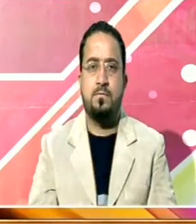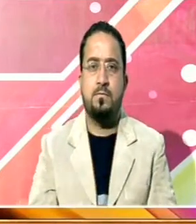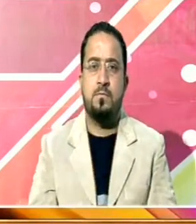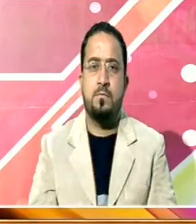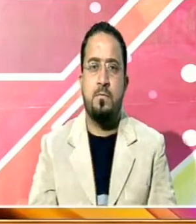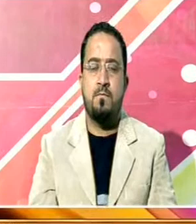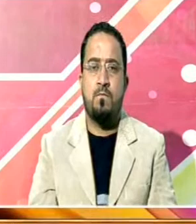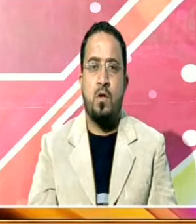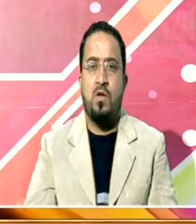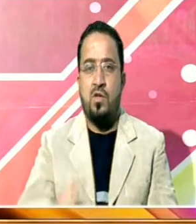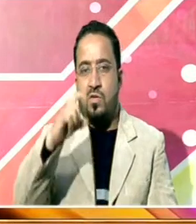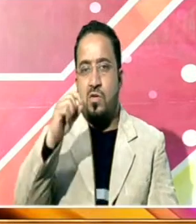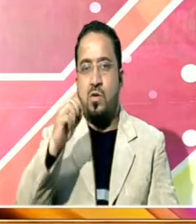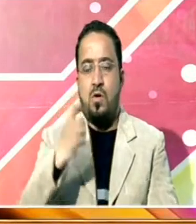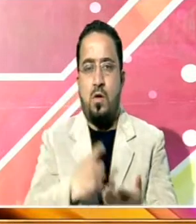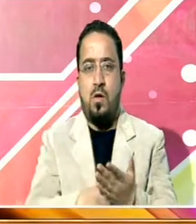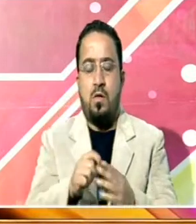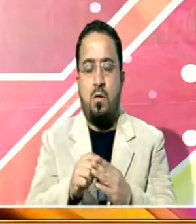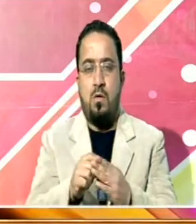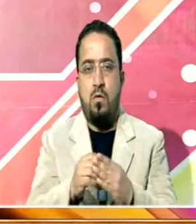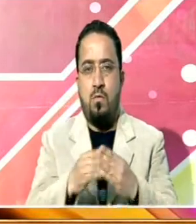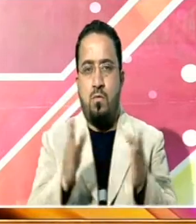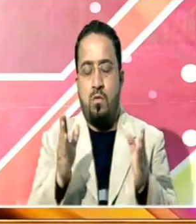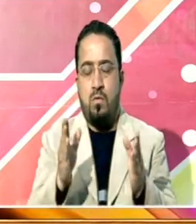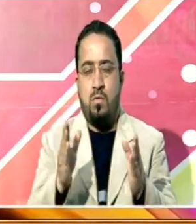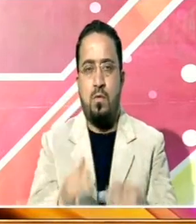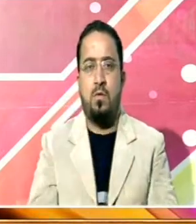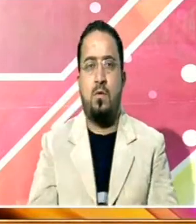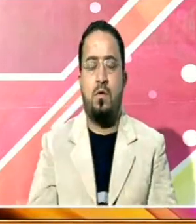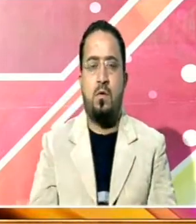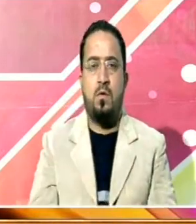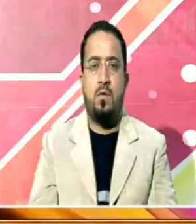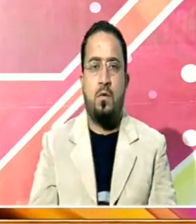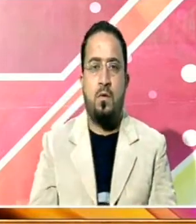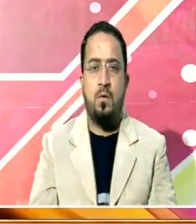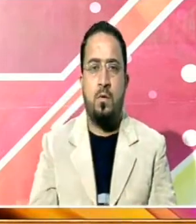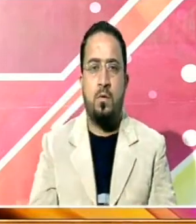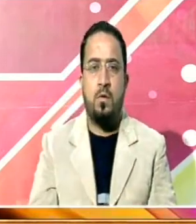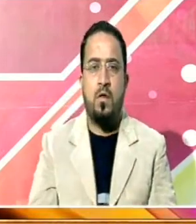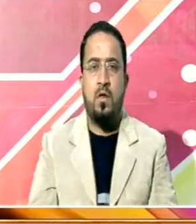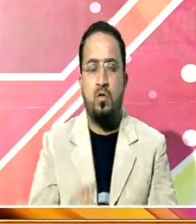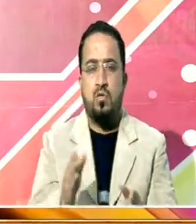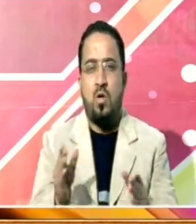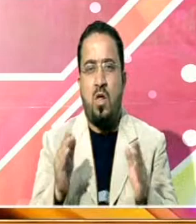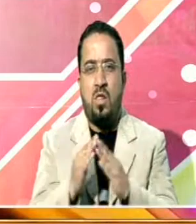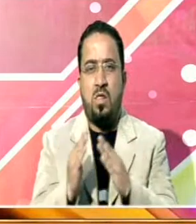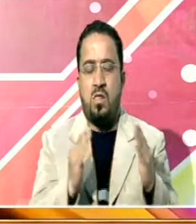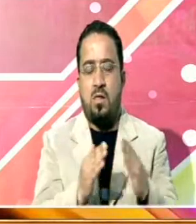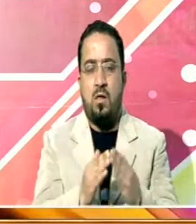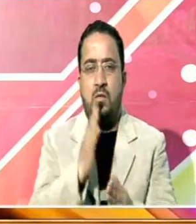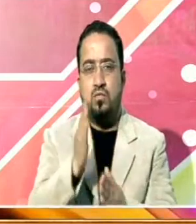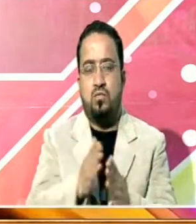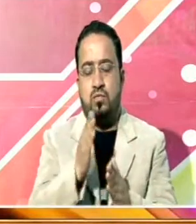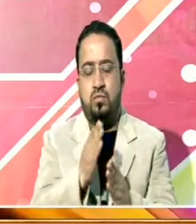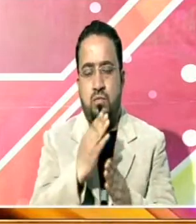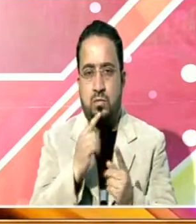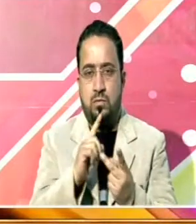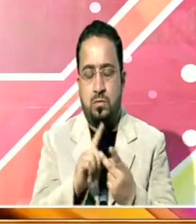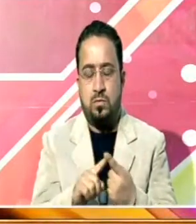کہ وہ کرفیوں کی میاد ختم ہونے کے ساتھ ہی نزدیکی ریلوے سٹیشنوں کا رکھ کریں